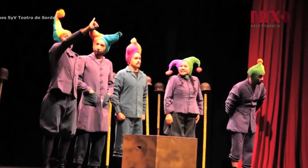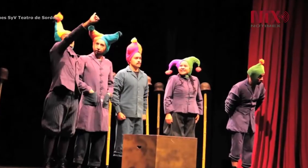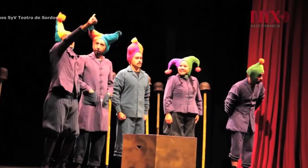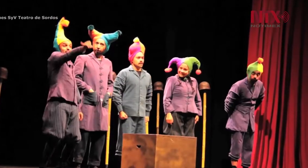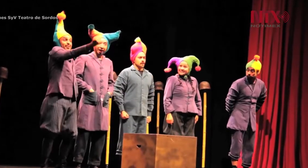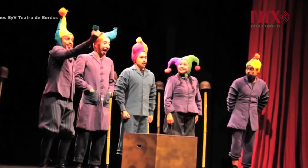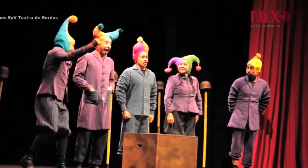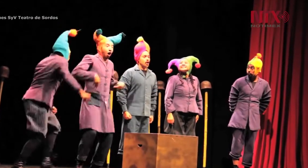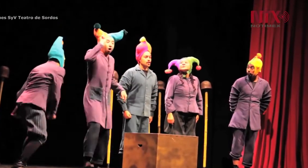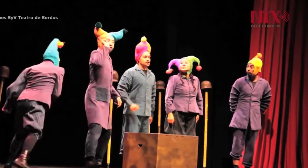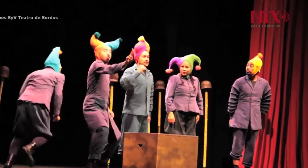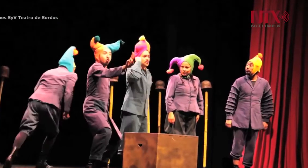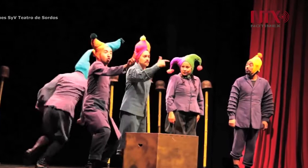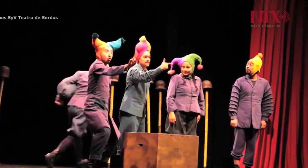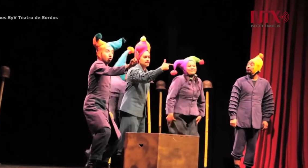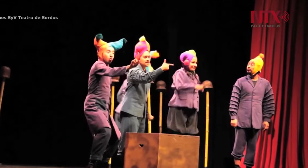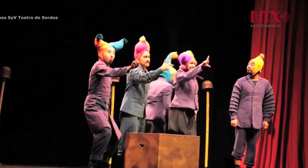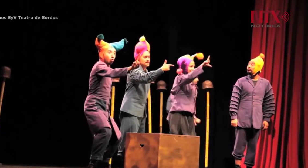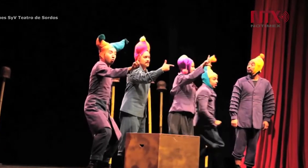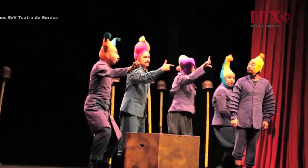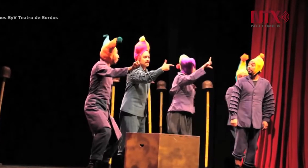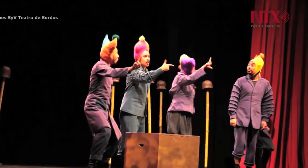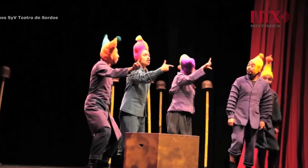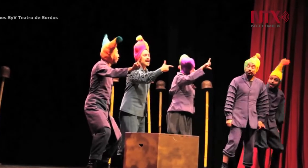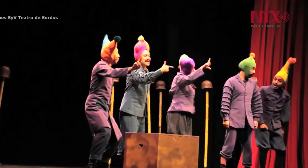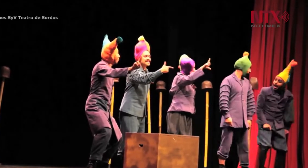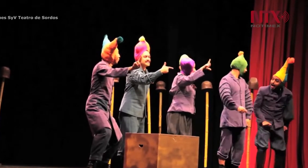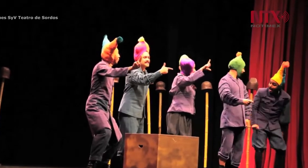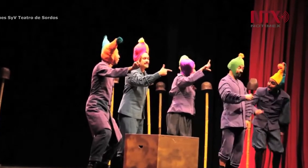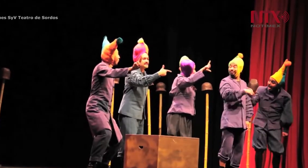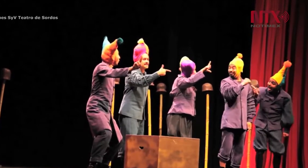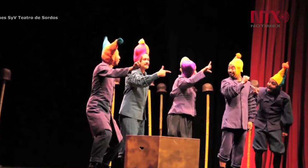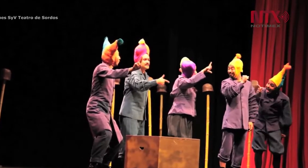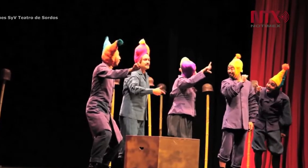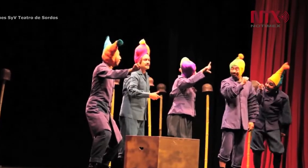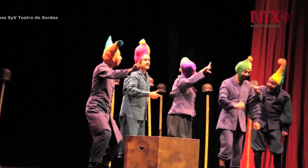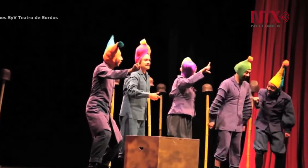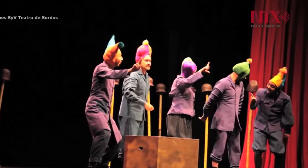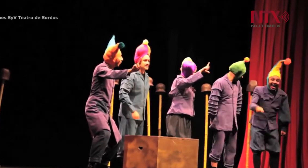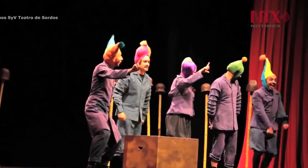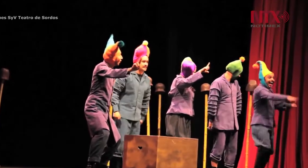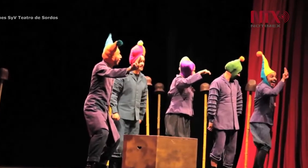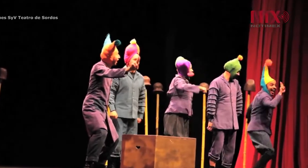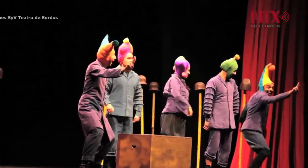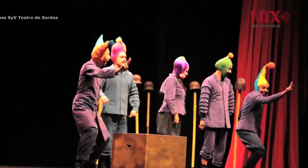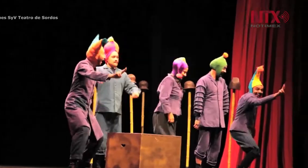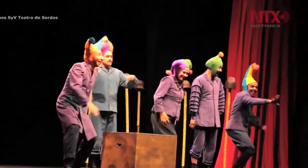dirección de Carlos Corona, Silencio Romeo es una versión del clásico de William Shakespeare, Romeo y Julieta, pero contada en lengua de